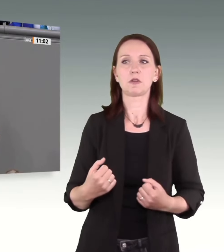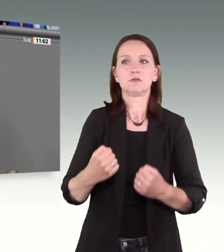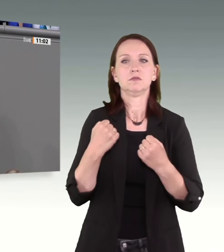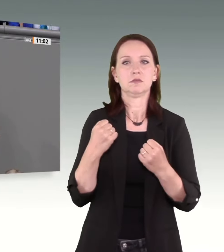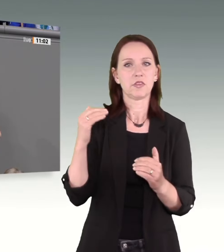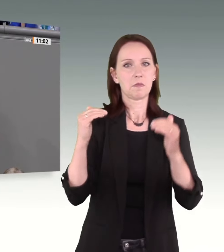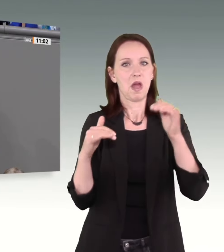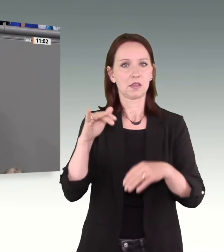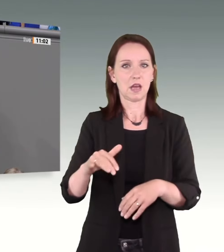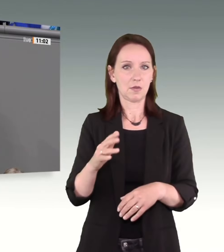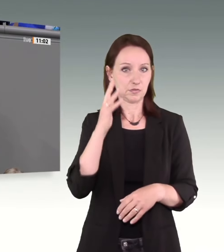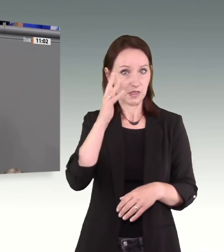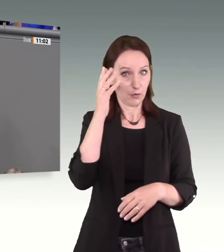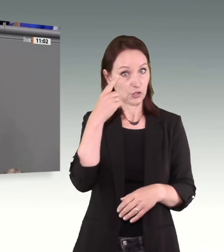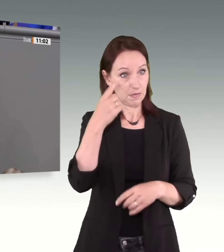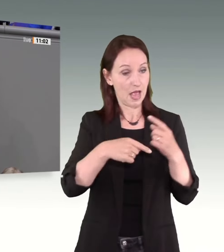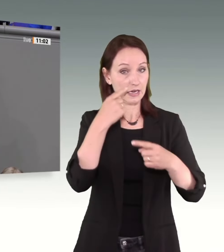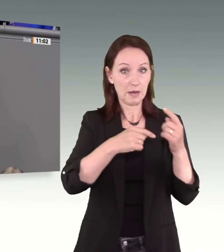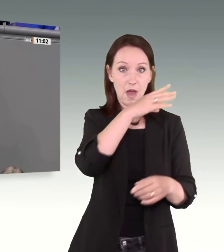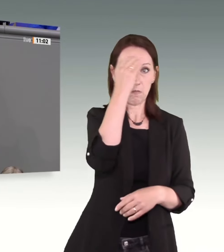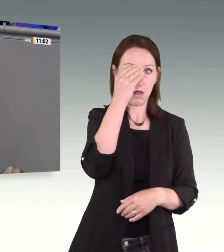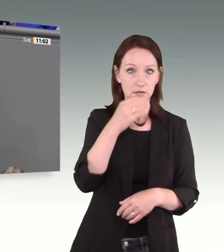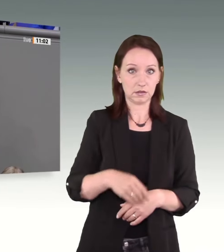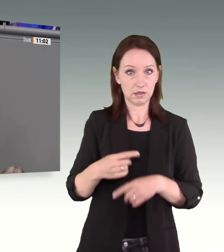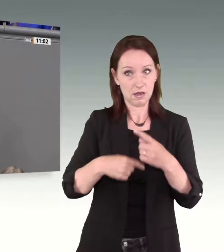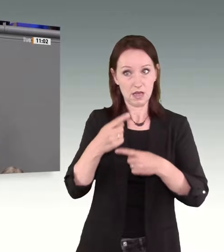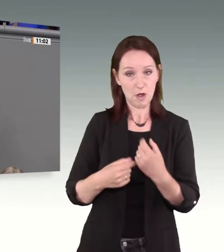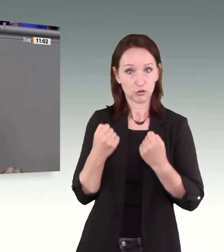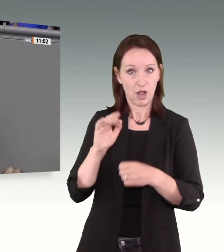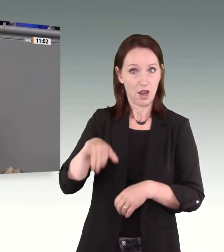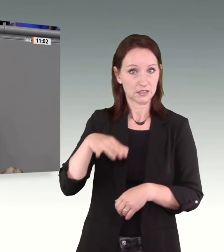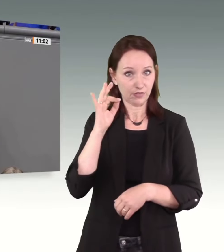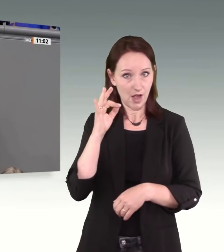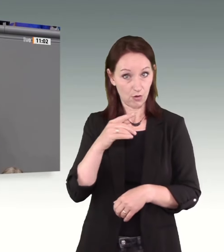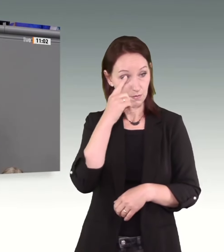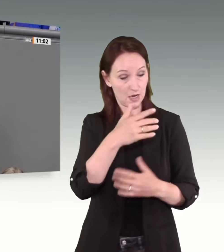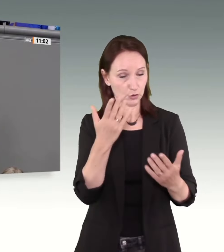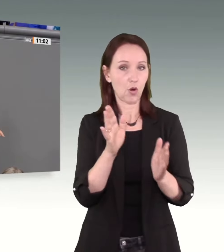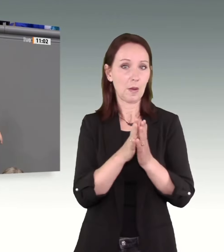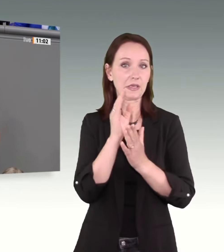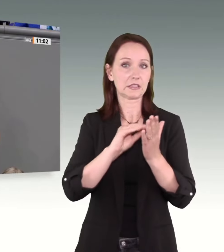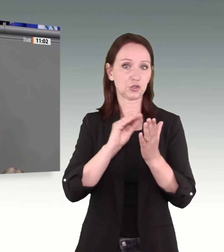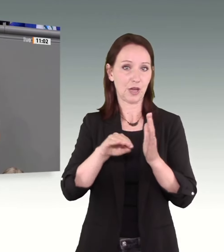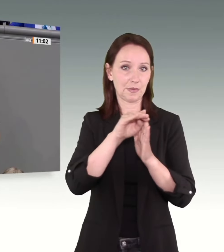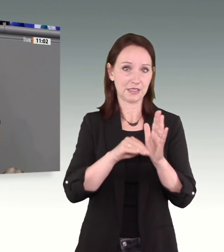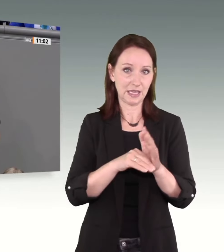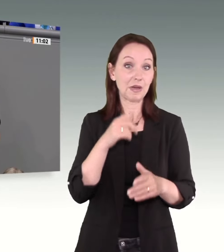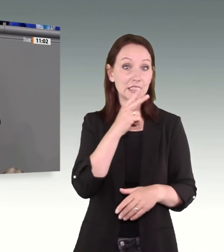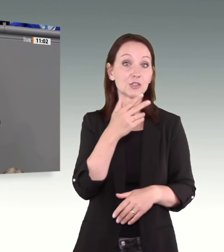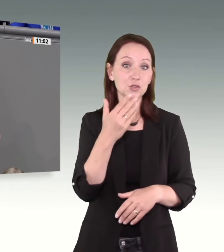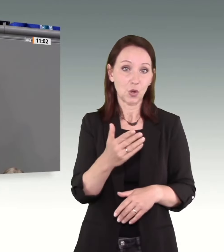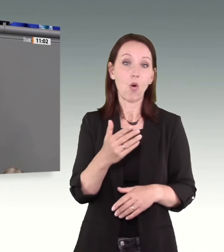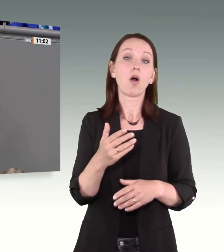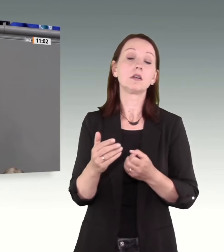Frau. Wenn Sie das meinen, dann schreiben Sie das ins Gesetz. Dann sind Sie aber nicht mehr so weit von dem entfernt, was manche auf der ganz linken Seite des